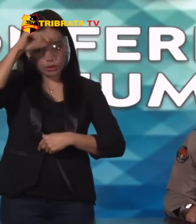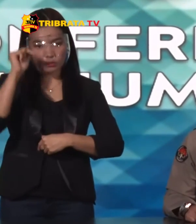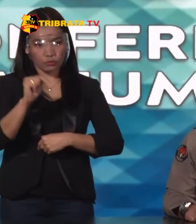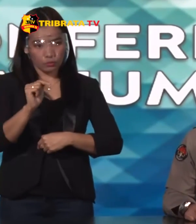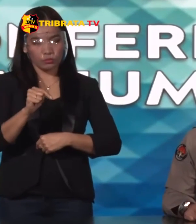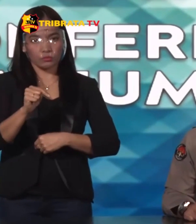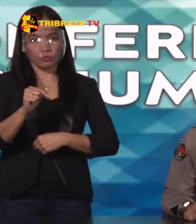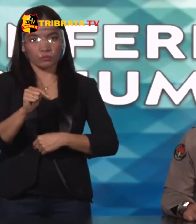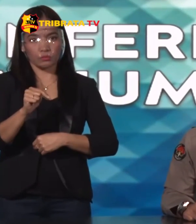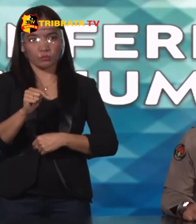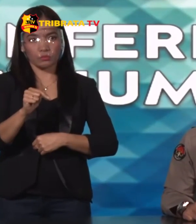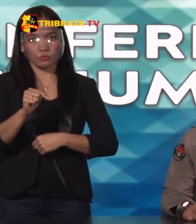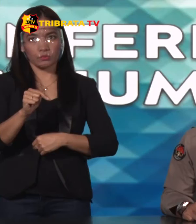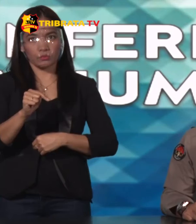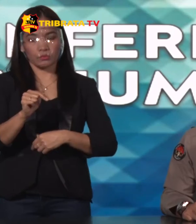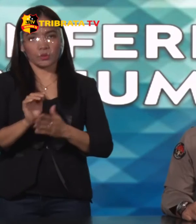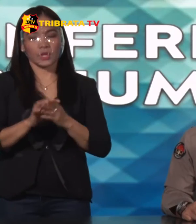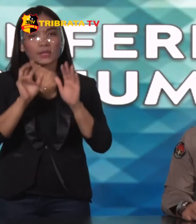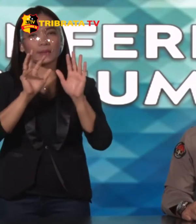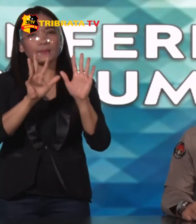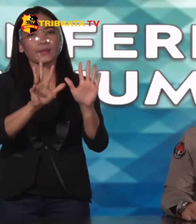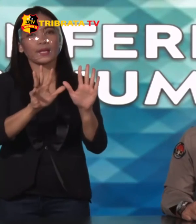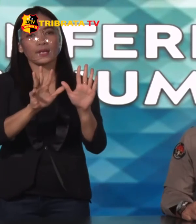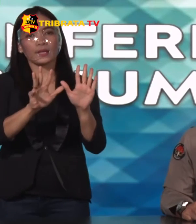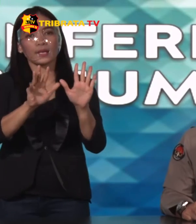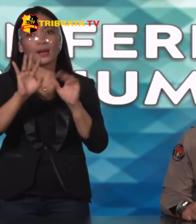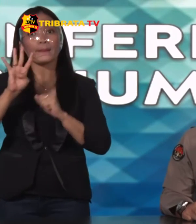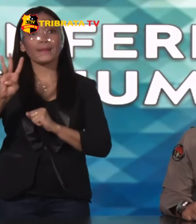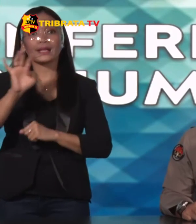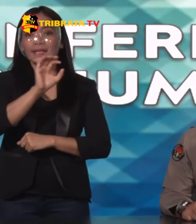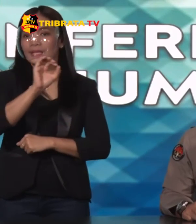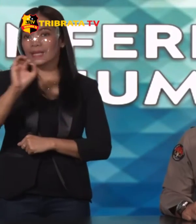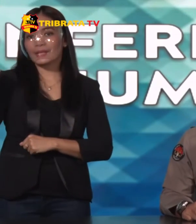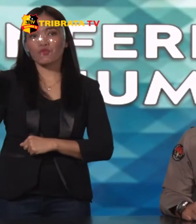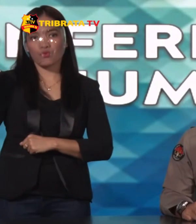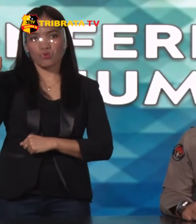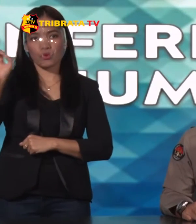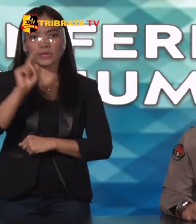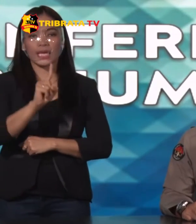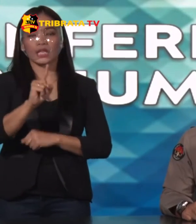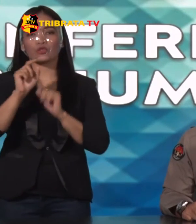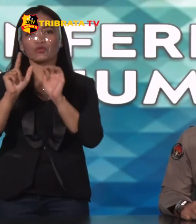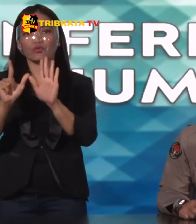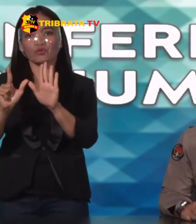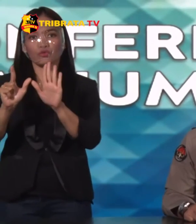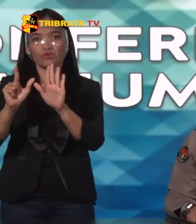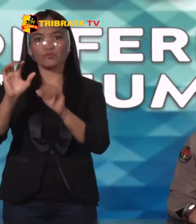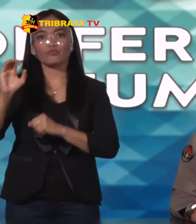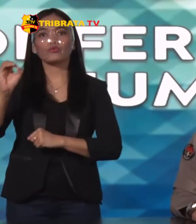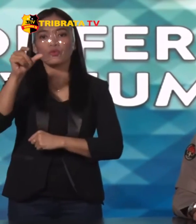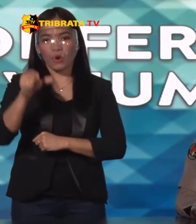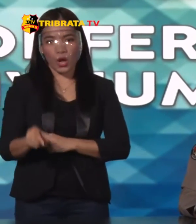terlibat Sebanyak 94.170 personil